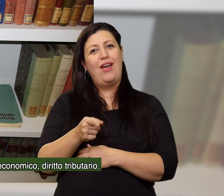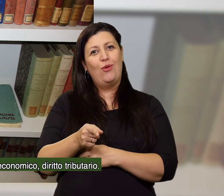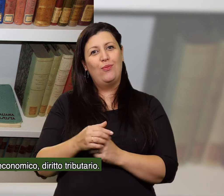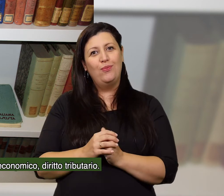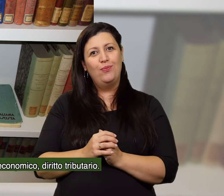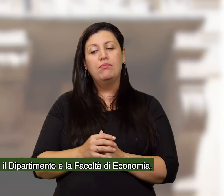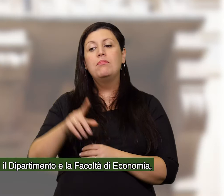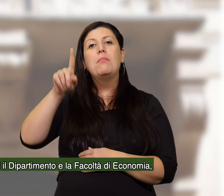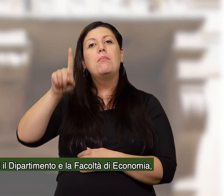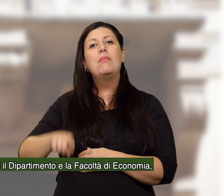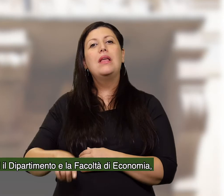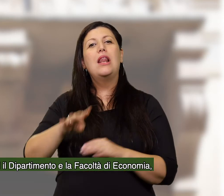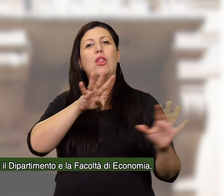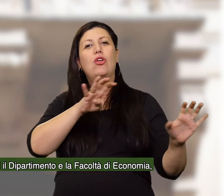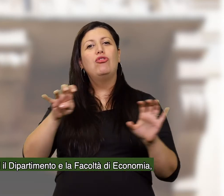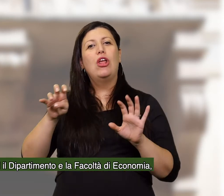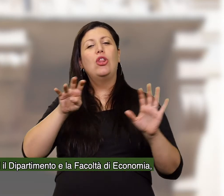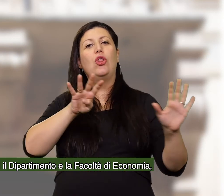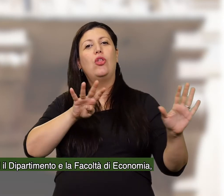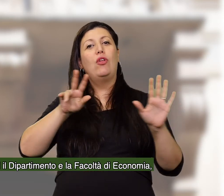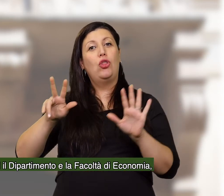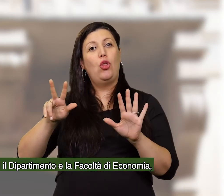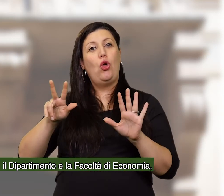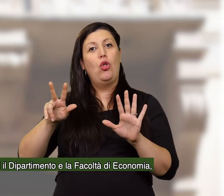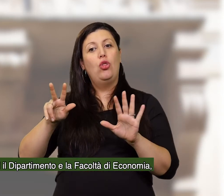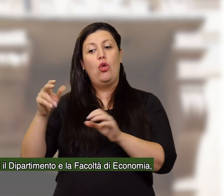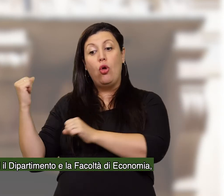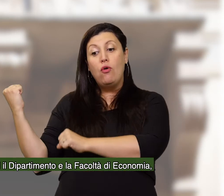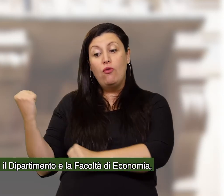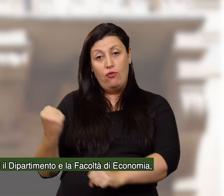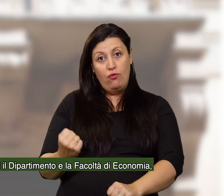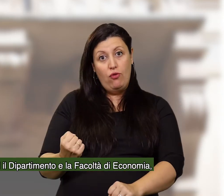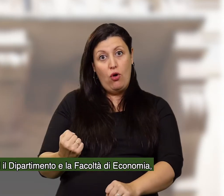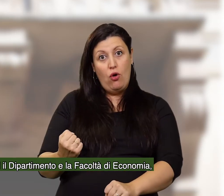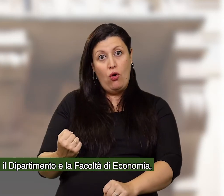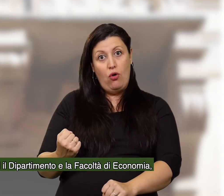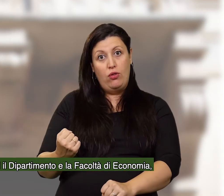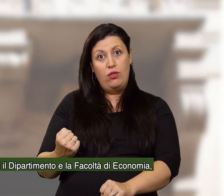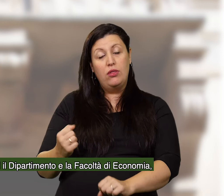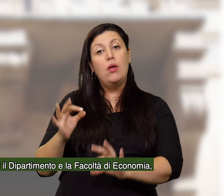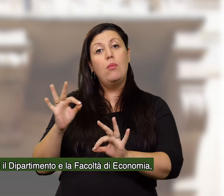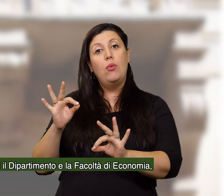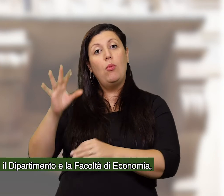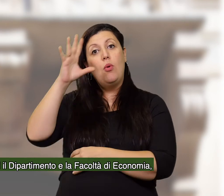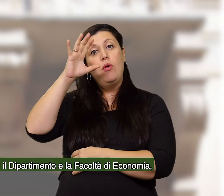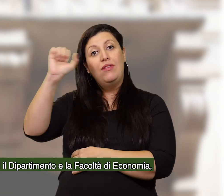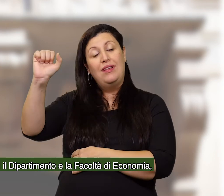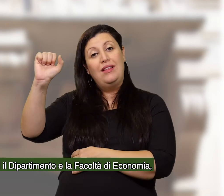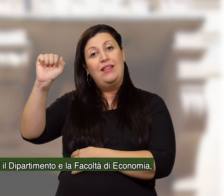Quando nel 1998 vengono fondati il Dipartimento e la Facoltà di Economia,